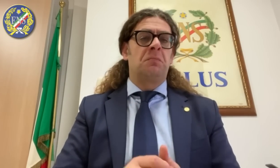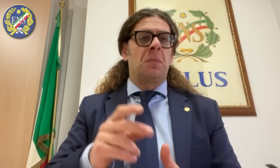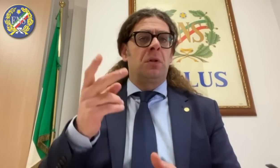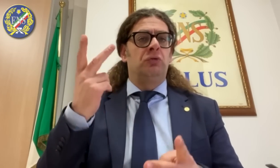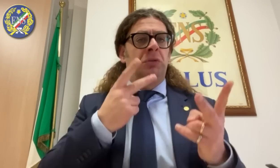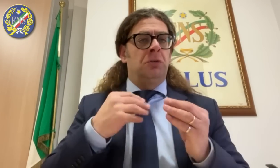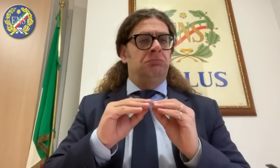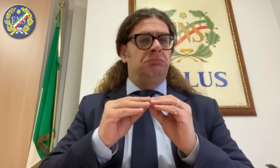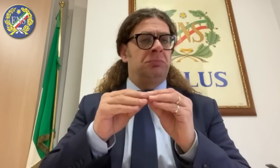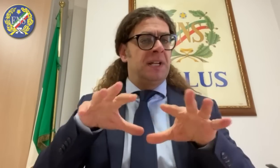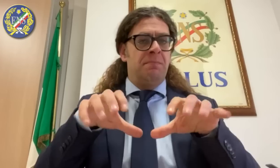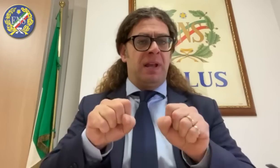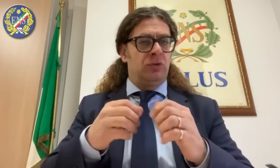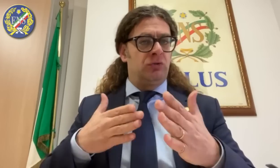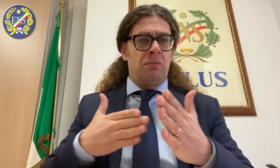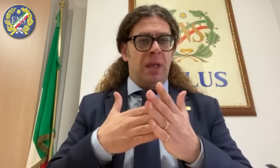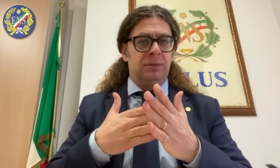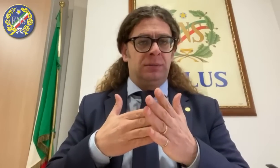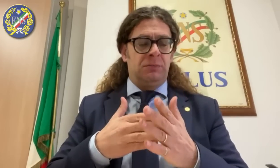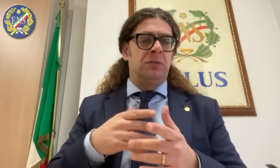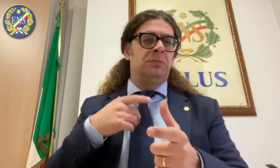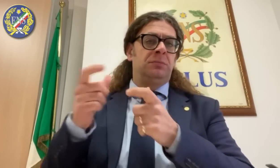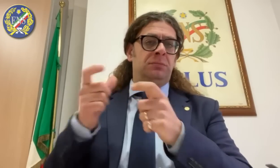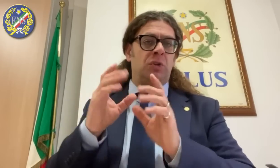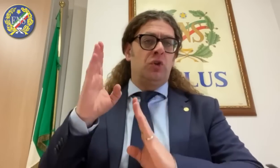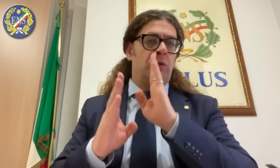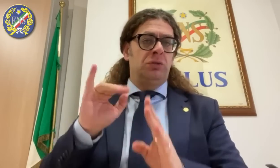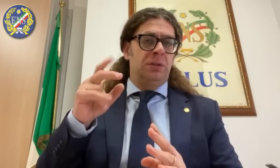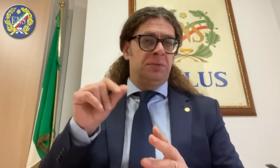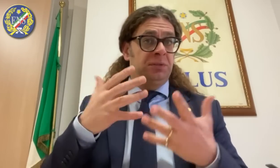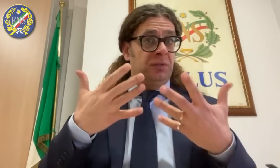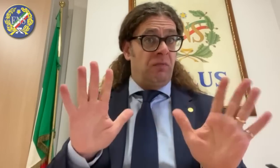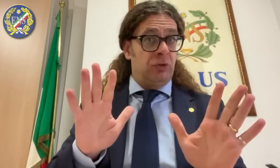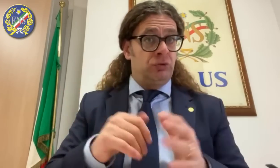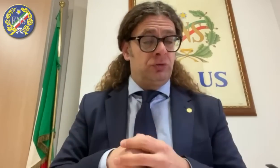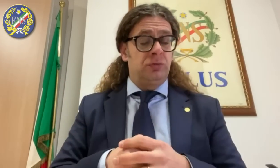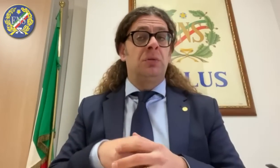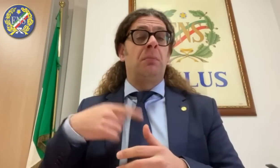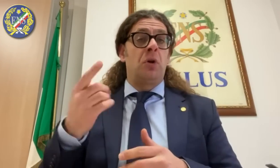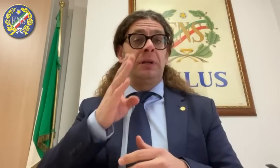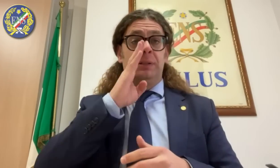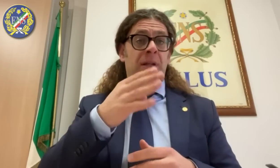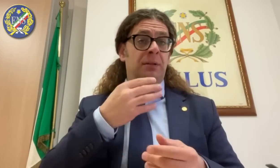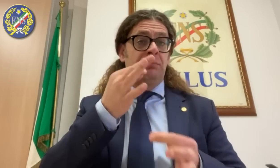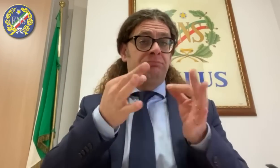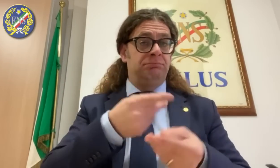Noi ci impegniamo al massimo. Abbiamo avuto il confronto con l'Inps, ci sarà la diretta streaming in cui verranno dati